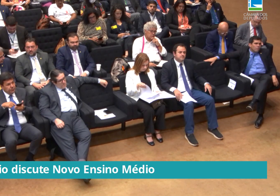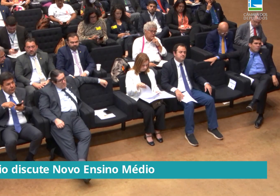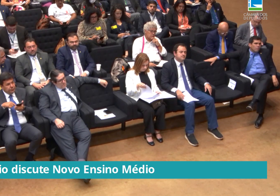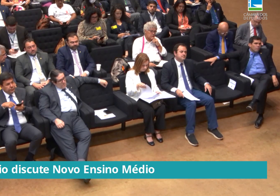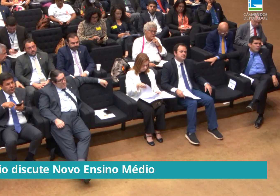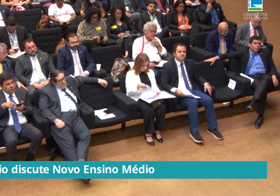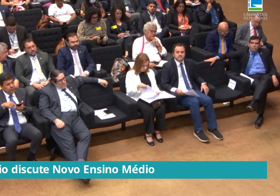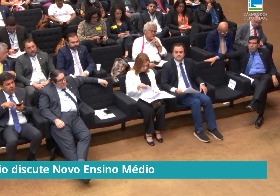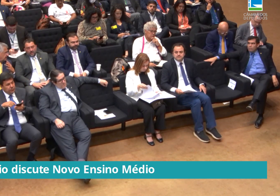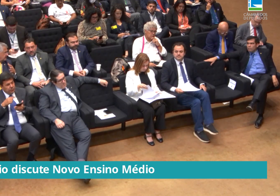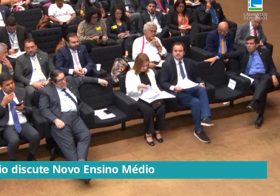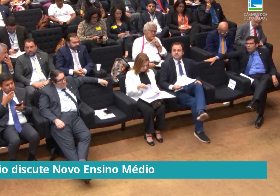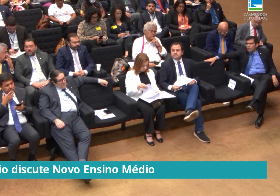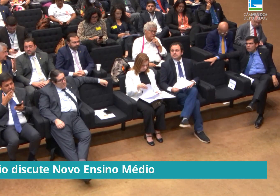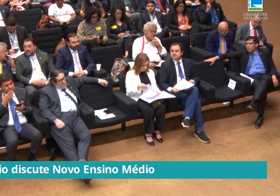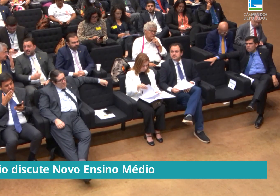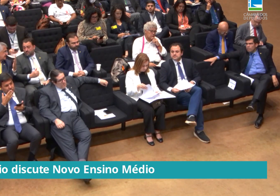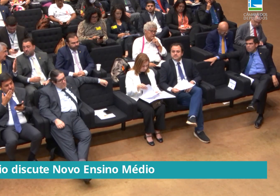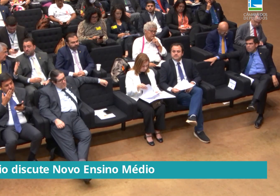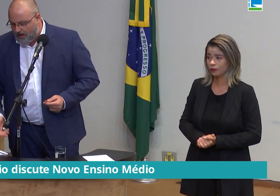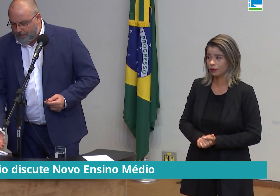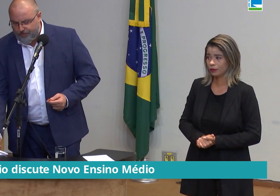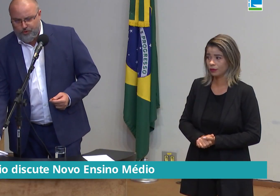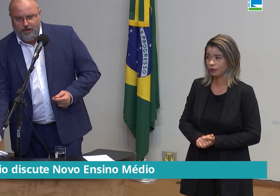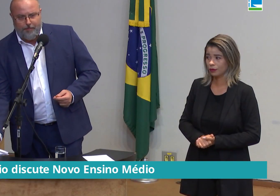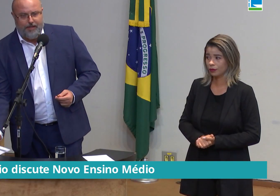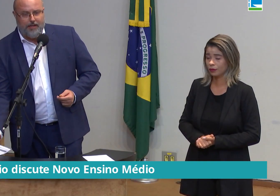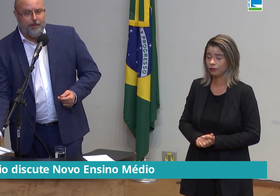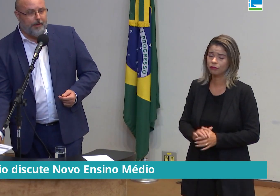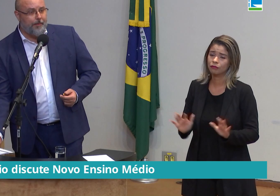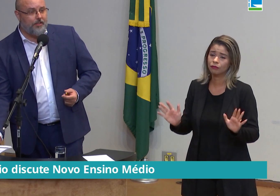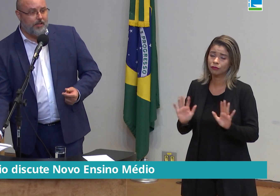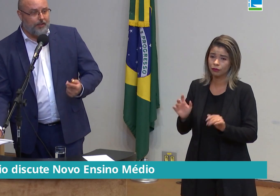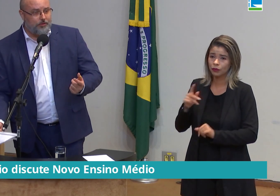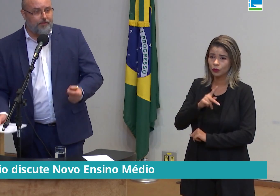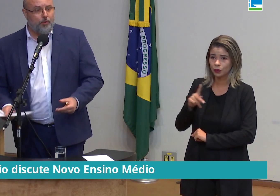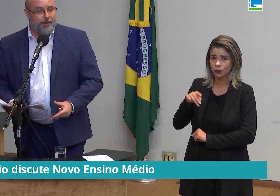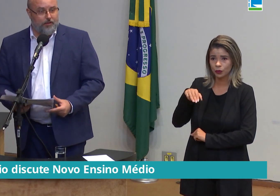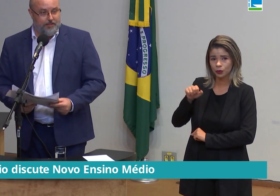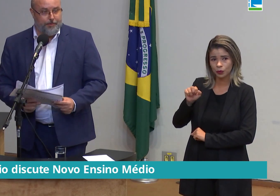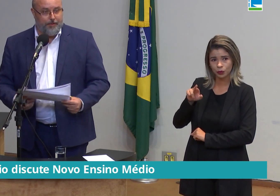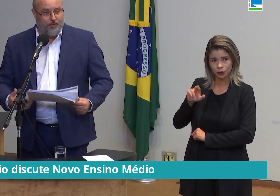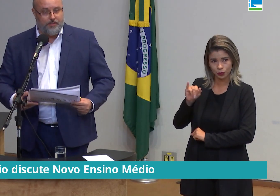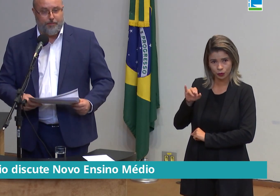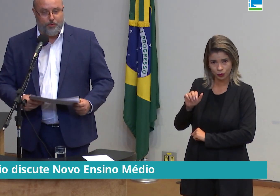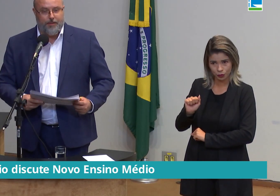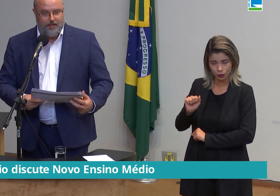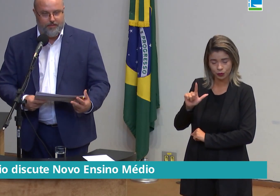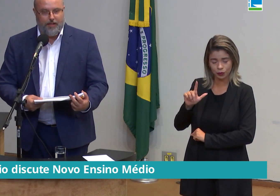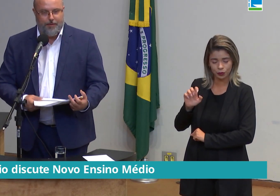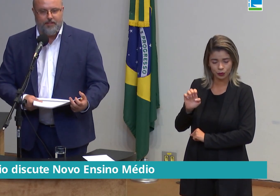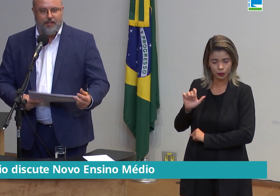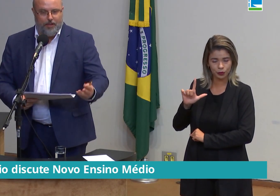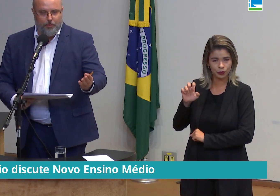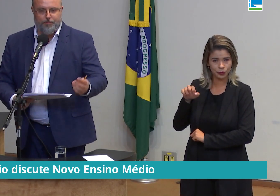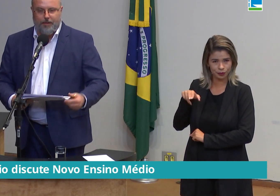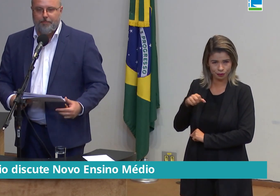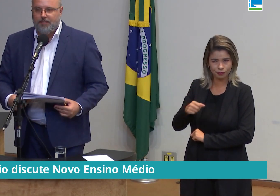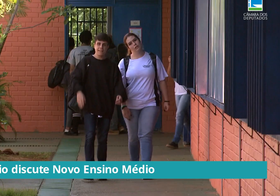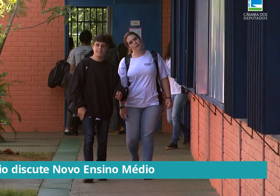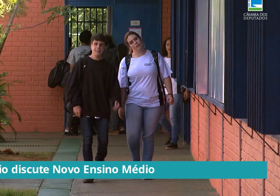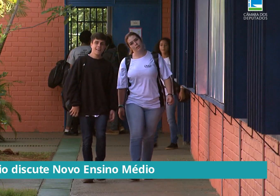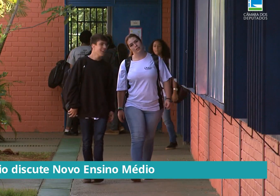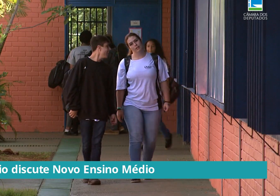como ciências da natureza, linguagens, entre outros. As redes de ensino têm autonomia para definir quais os itinerários formativos vão